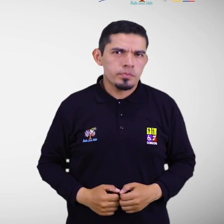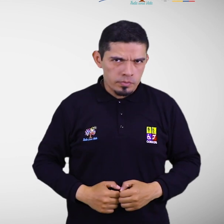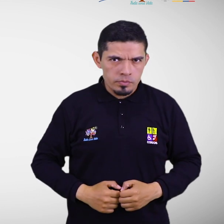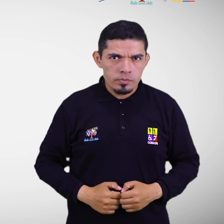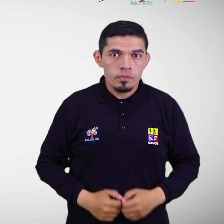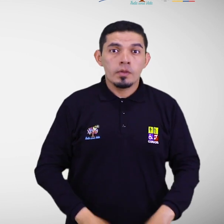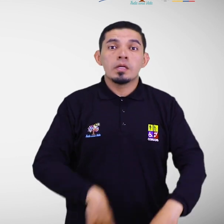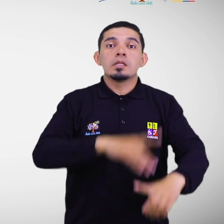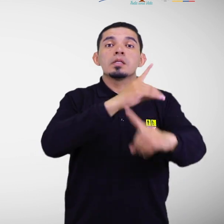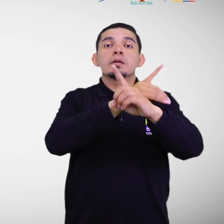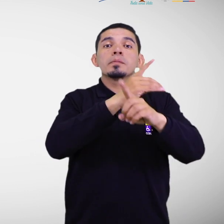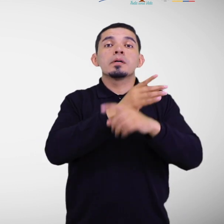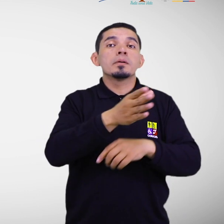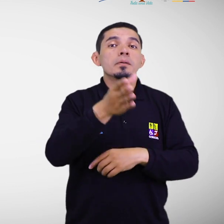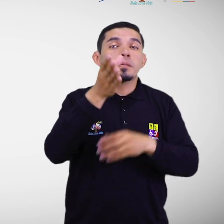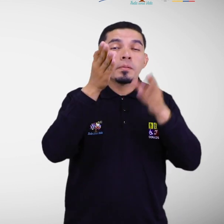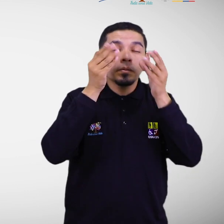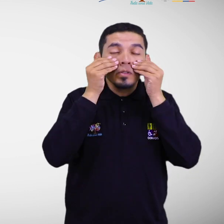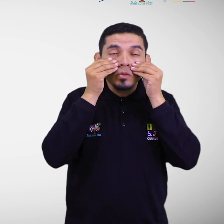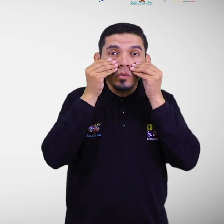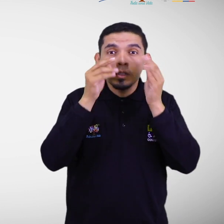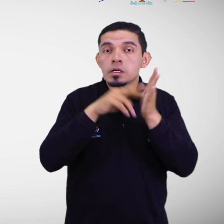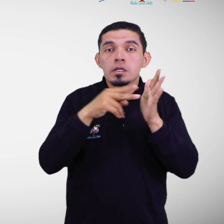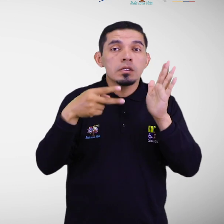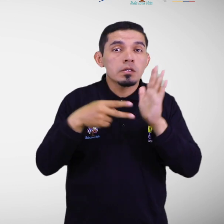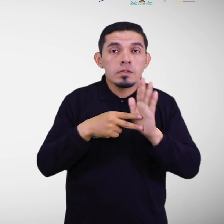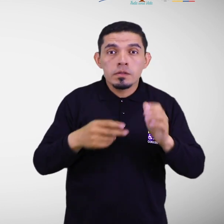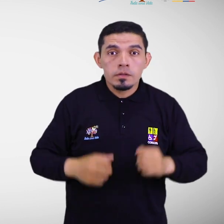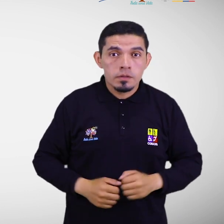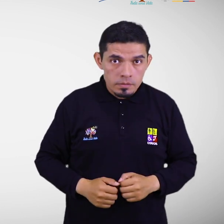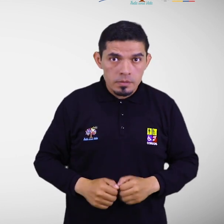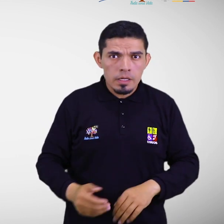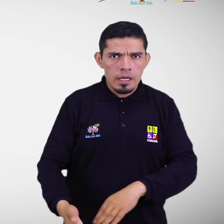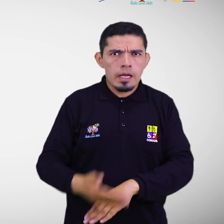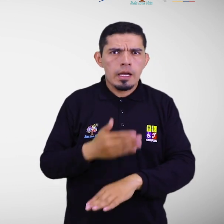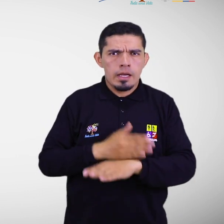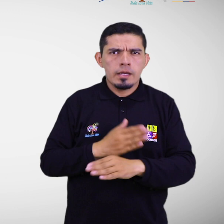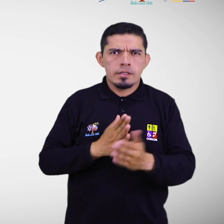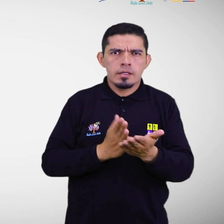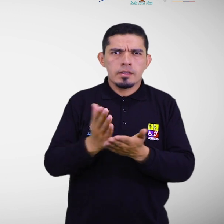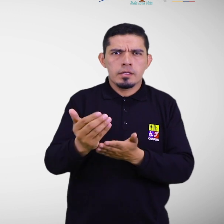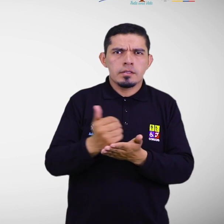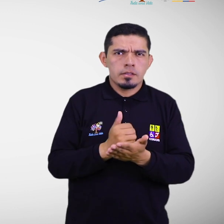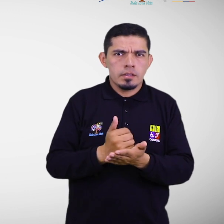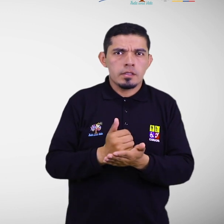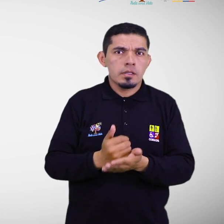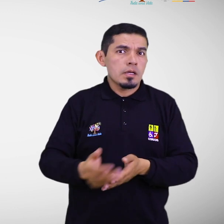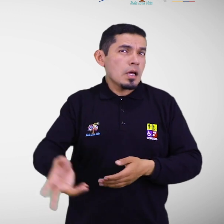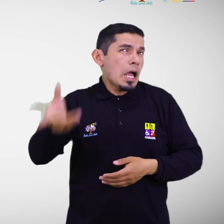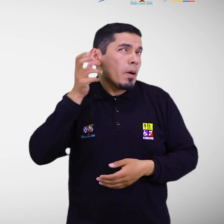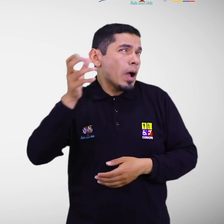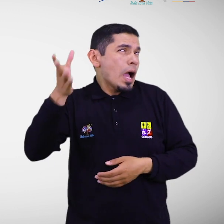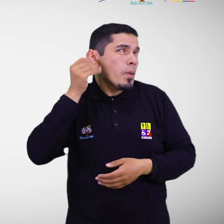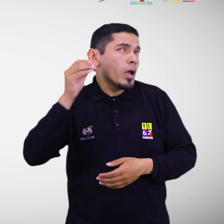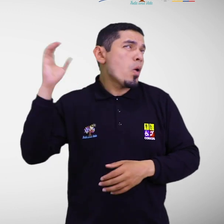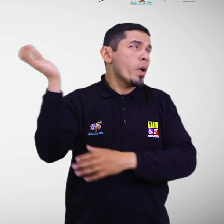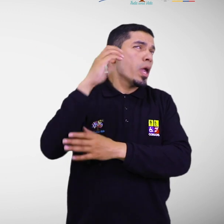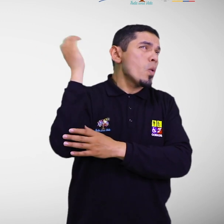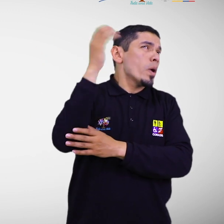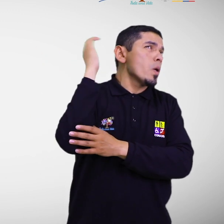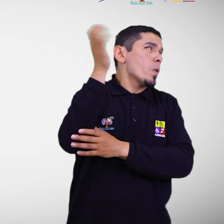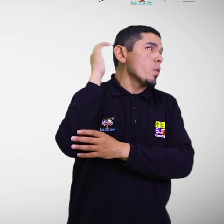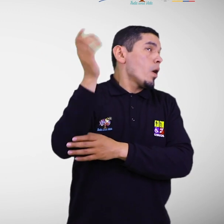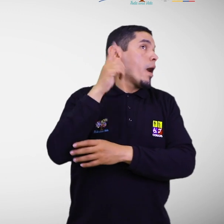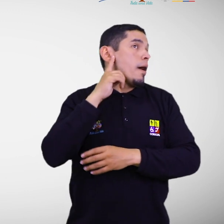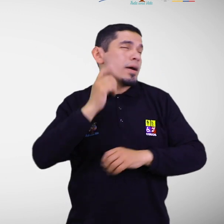Discapacidad visual. Sistemas de alerta temprana inclusivos. Señales auditivas, alarmas o sirenas.